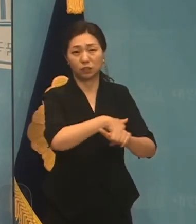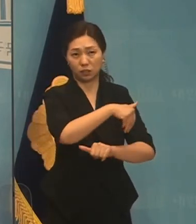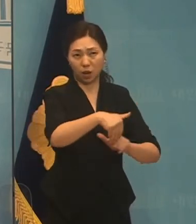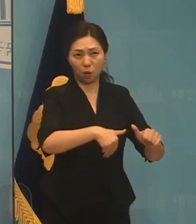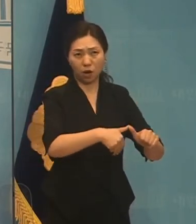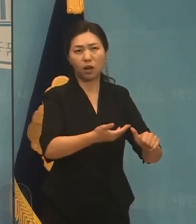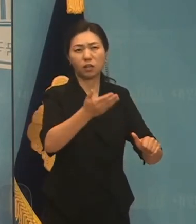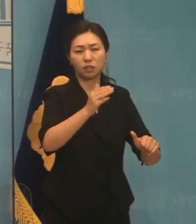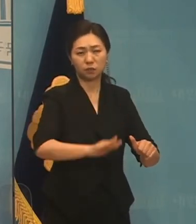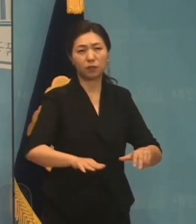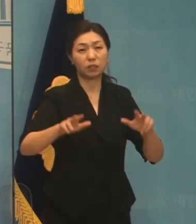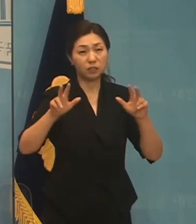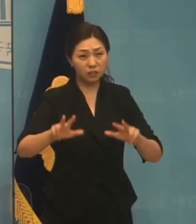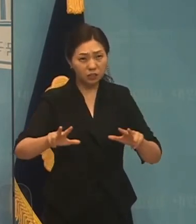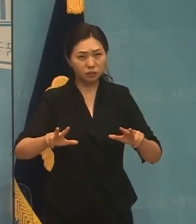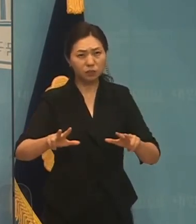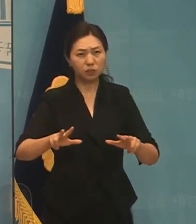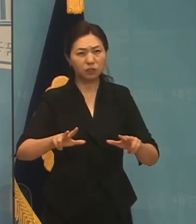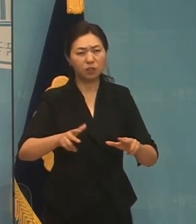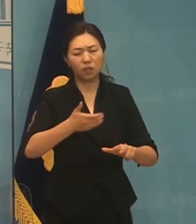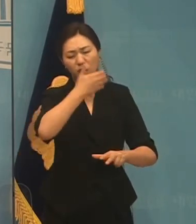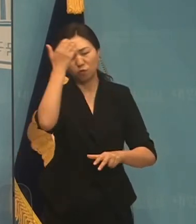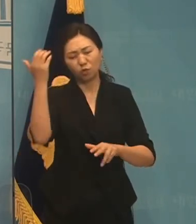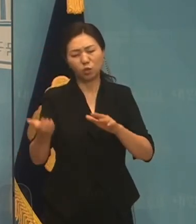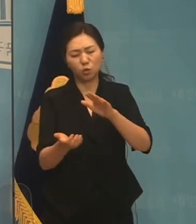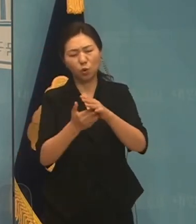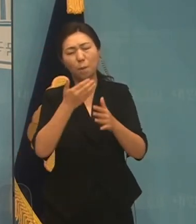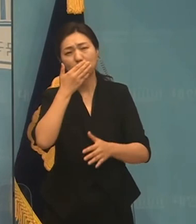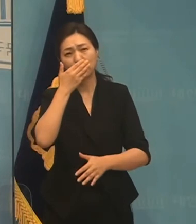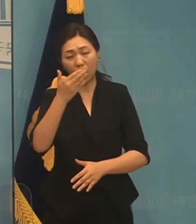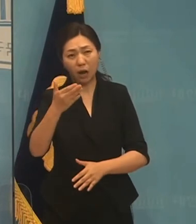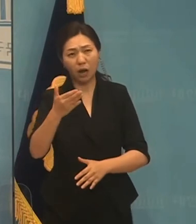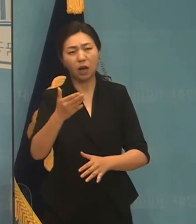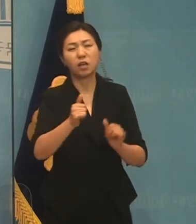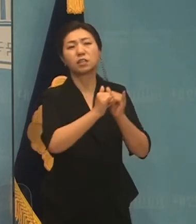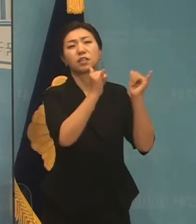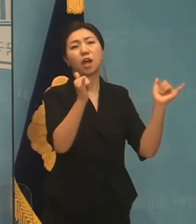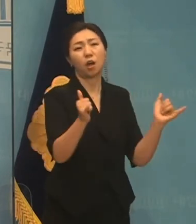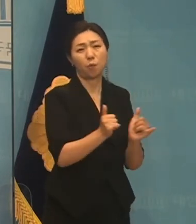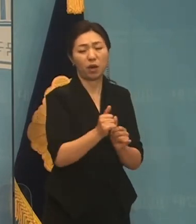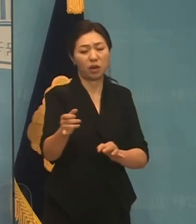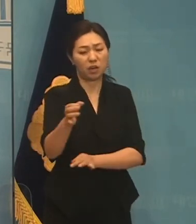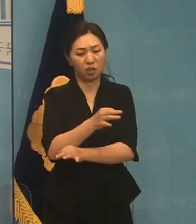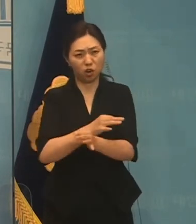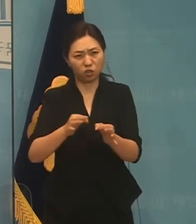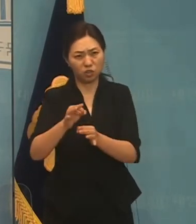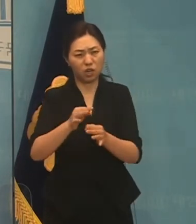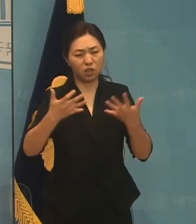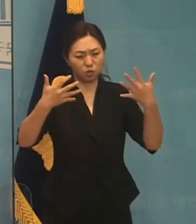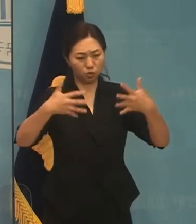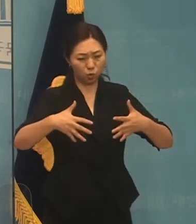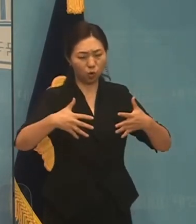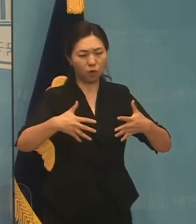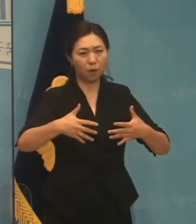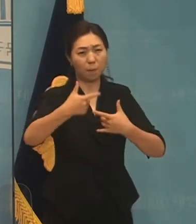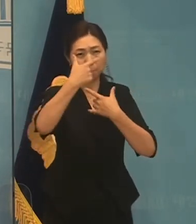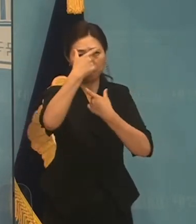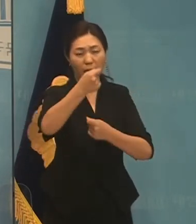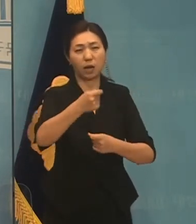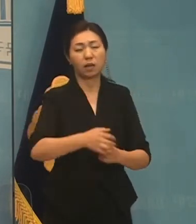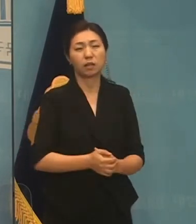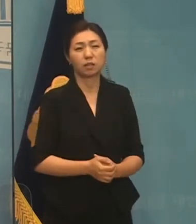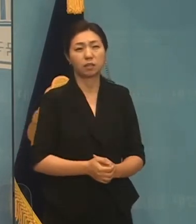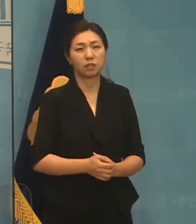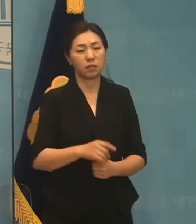이 꿈을 이룰 수 있는 사회 경제적 조건이 갖추어졌습니다. 과학기술의